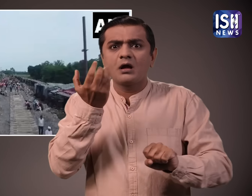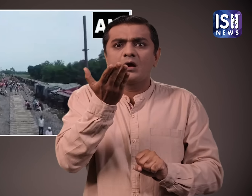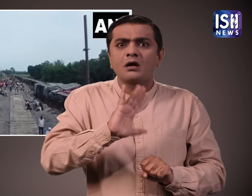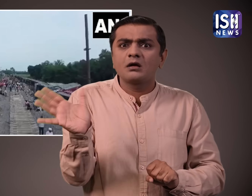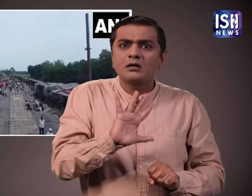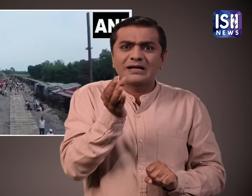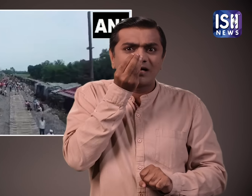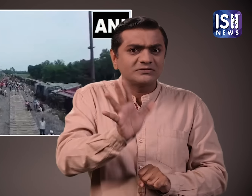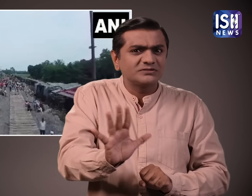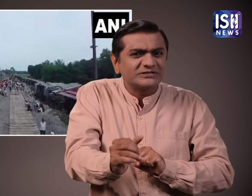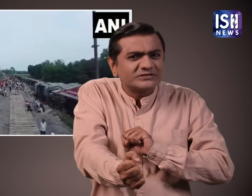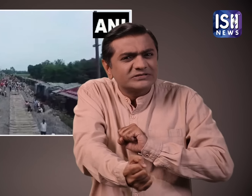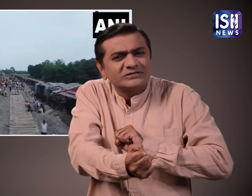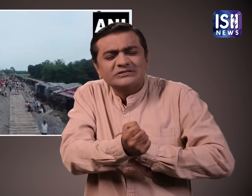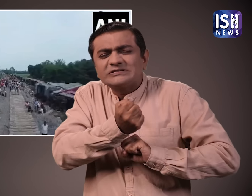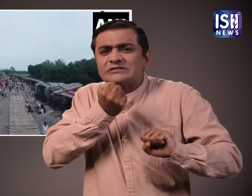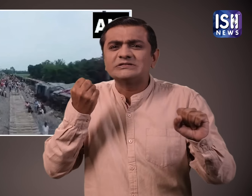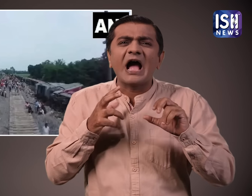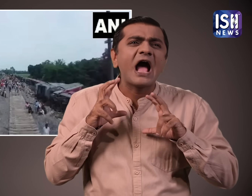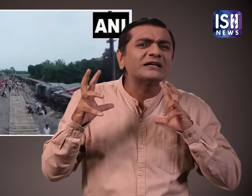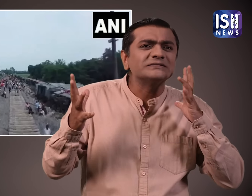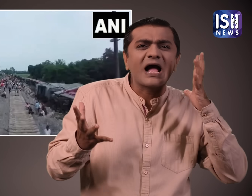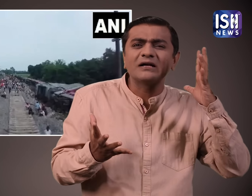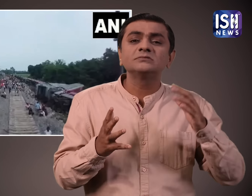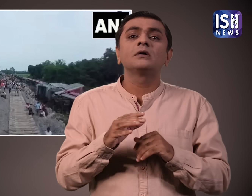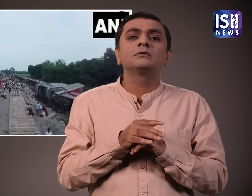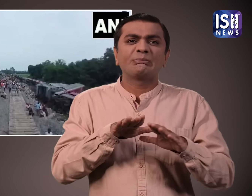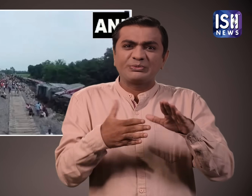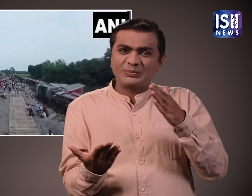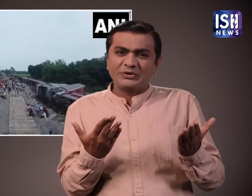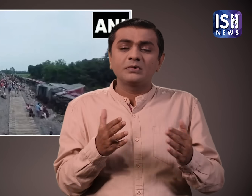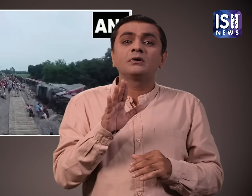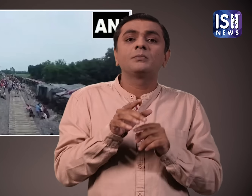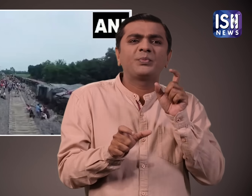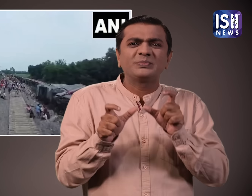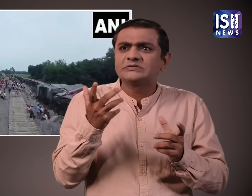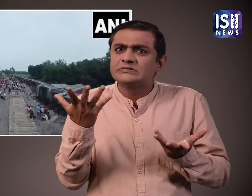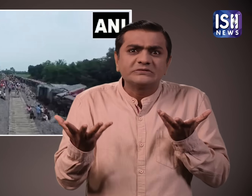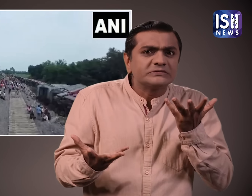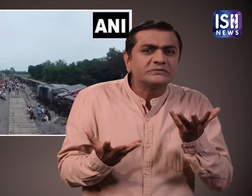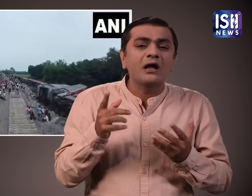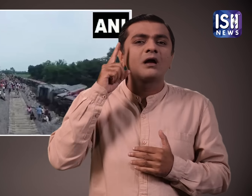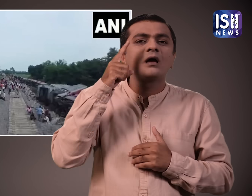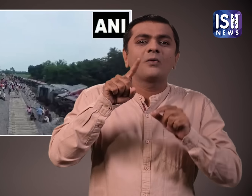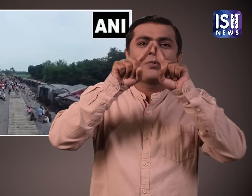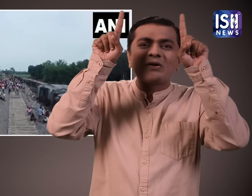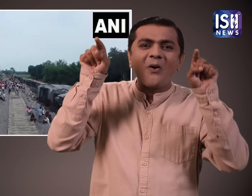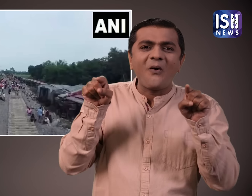ये बहुत खतरनाक सित्य थी और वे जोर-जोर से चिला रहे थे पट्री से उतरने के बाद लोग दहशत में आ गए कुछ लोग